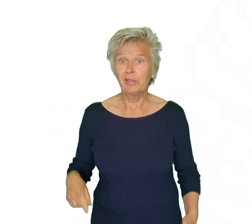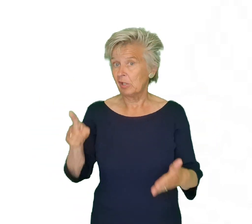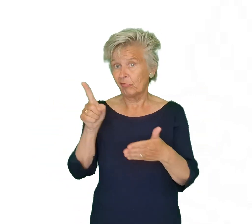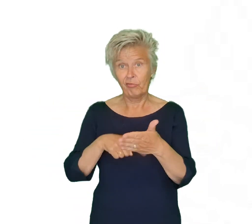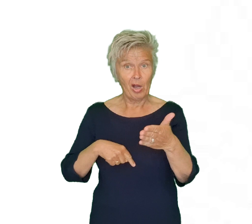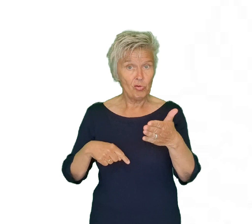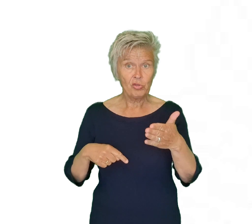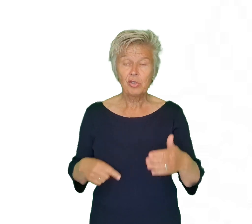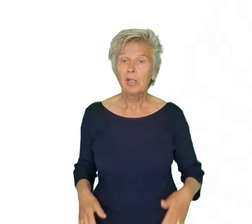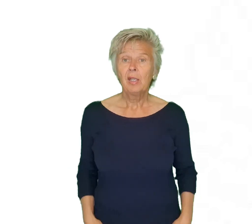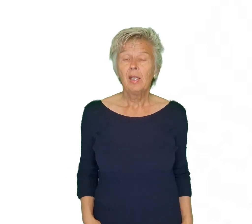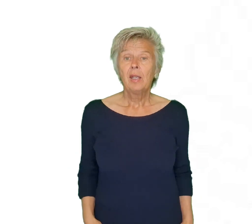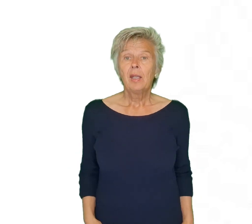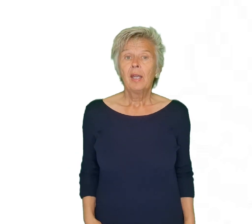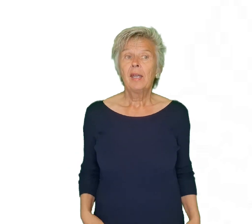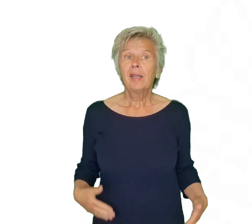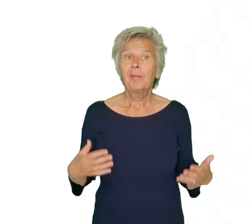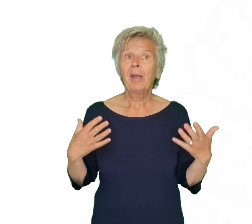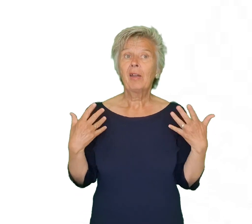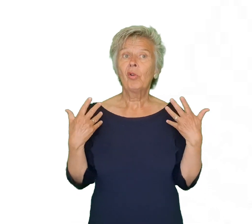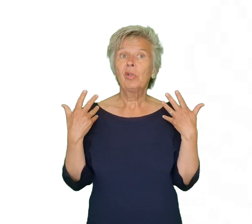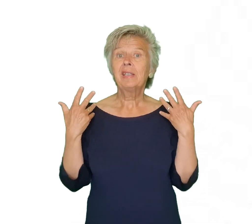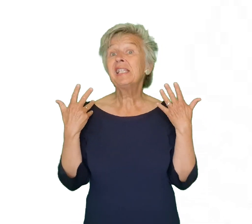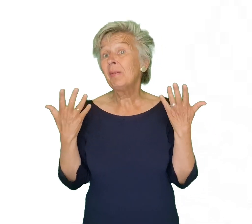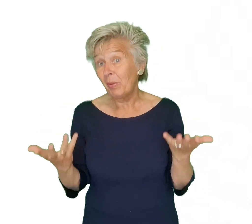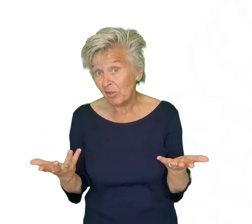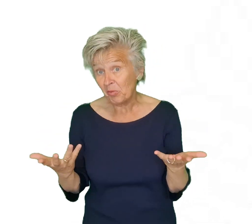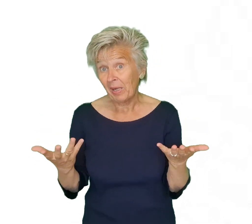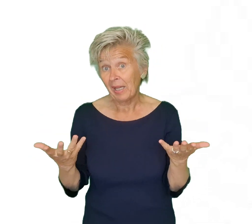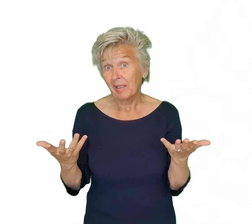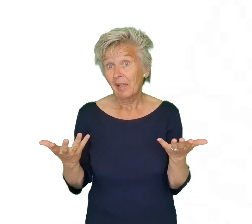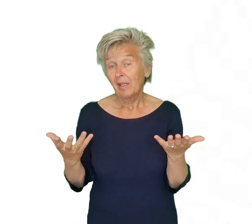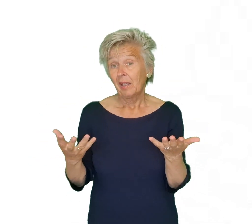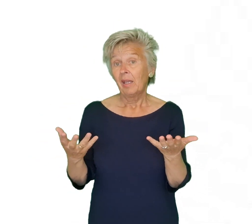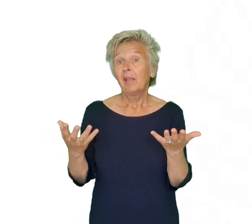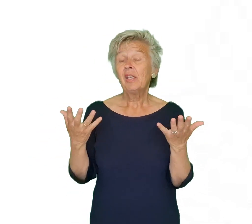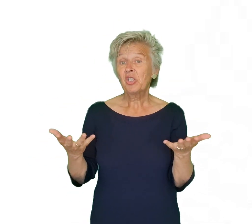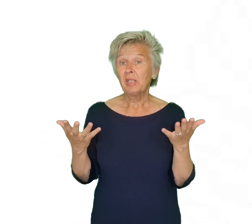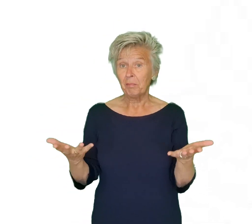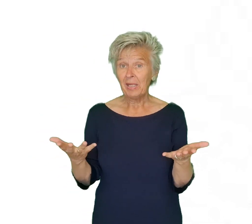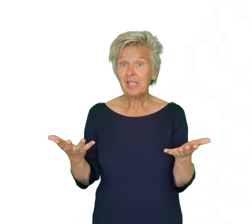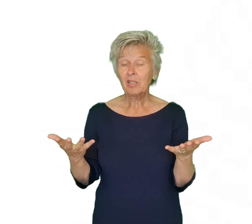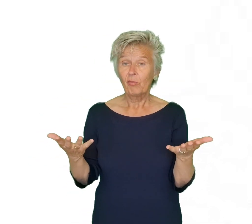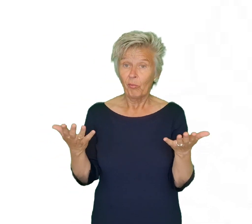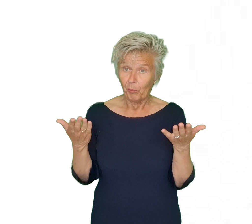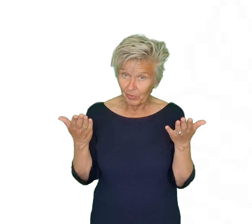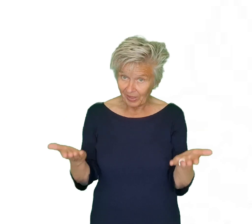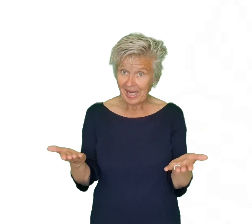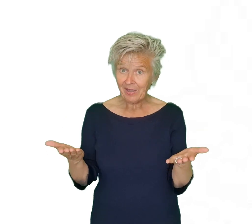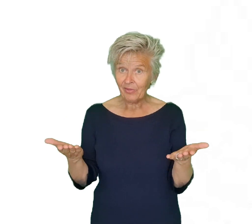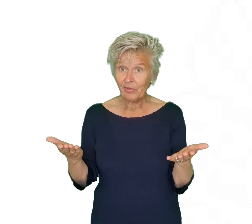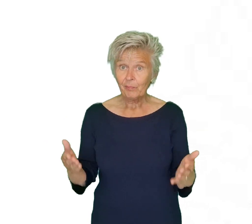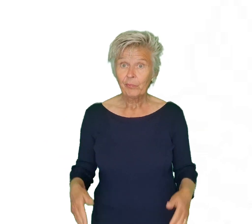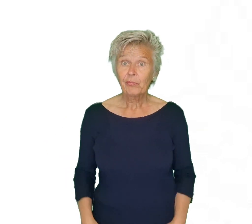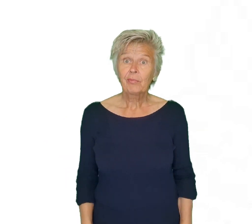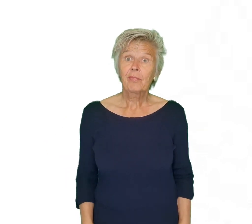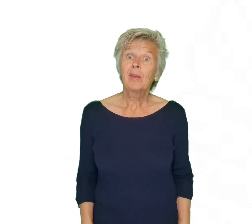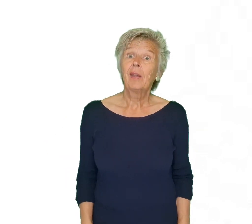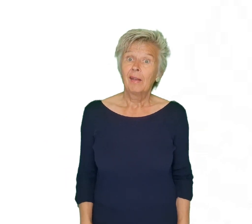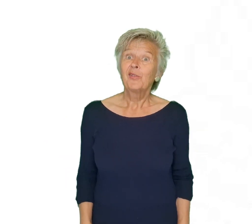is fout Maar gewoon Het is die beeldspraak Dat is niet mis Betekent Dat